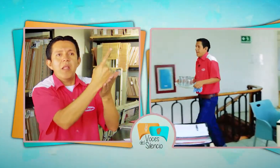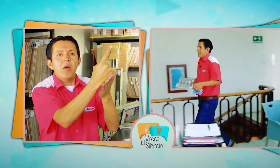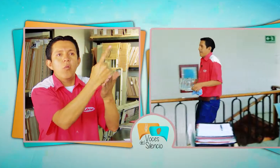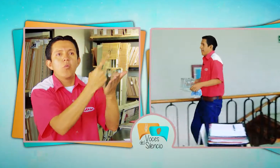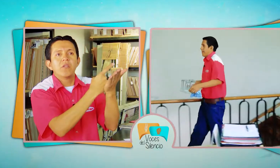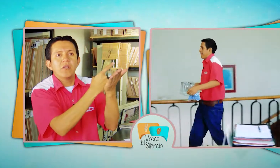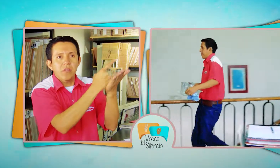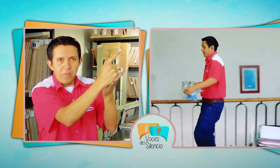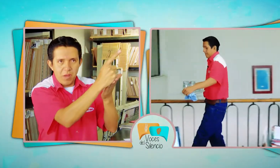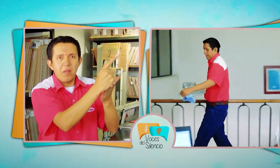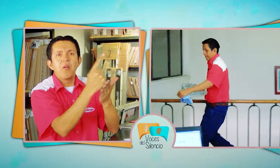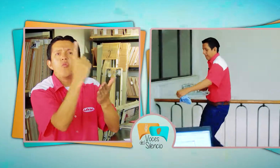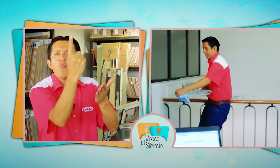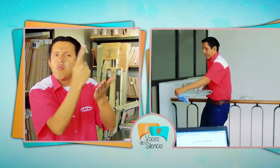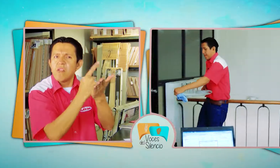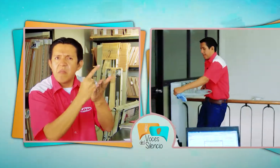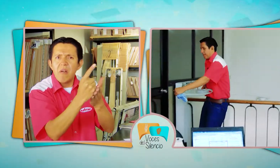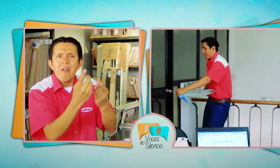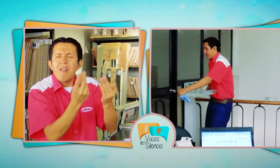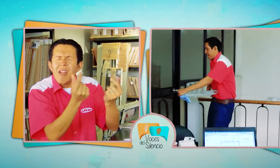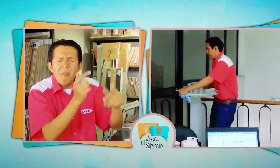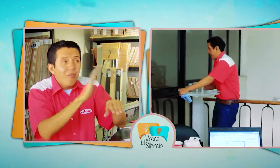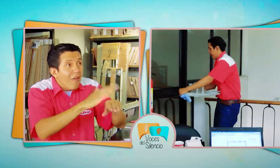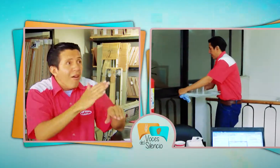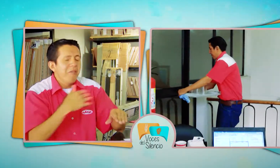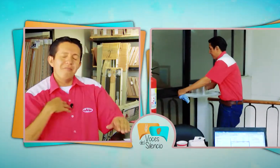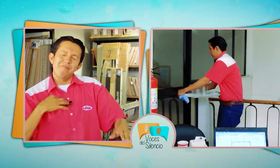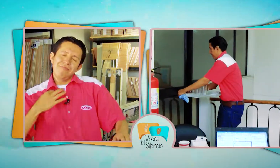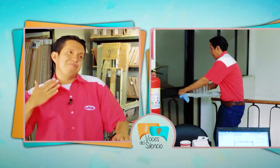Yo me acerqué rápidamente, estaba sorprendido.